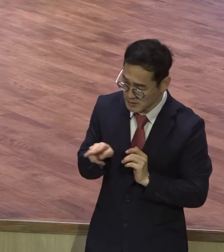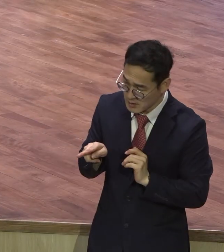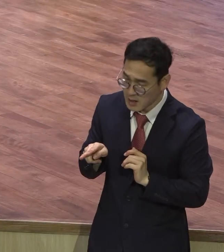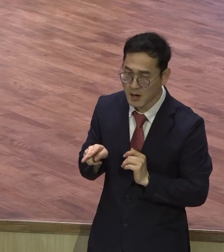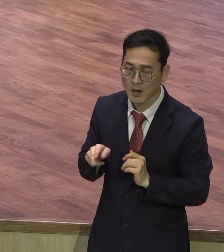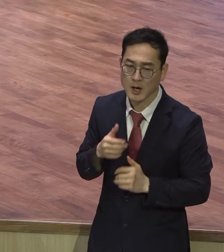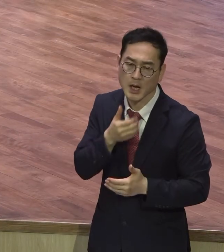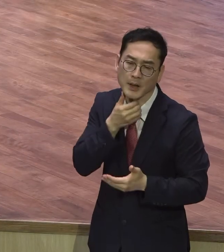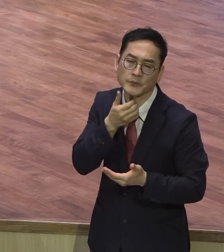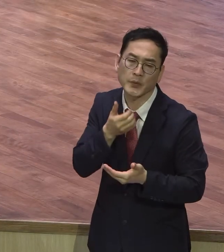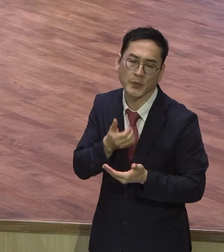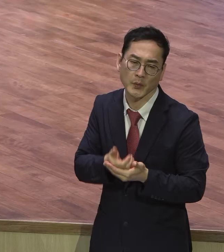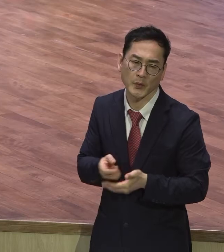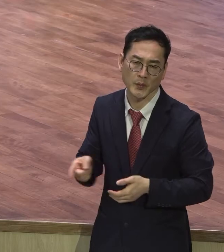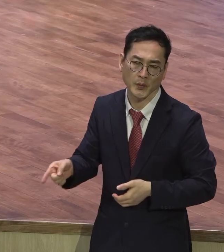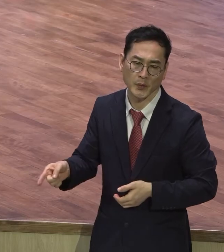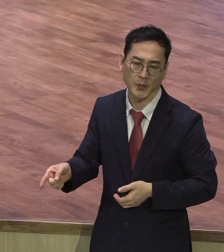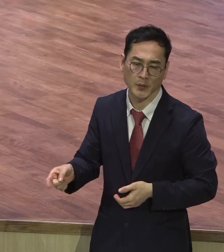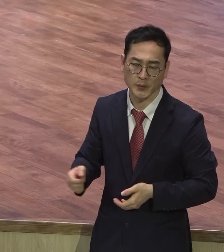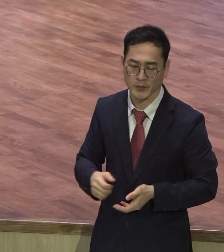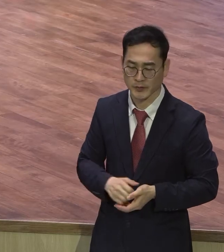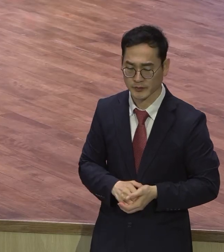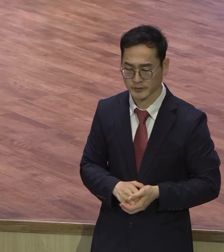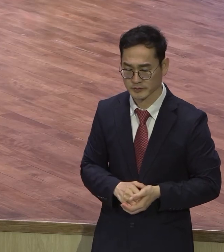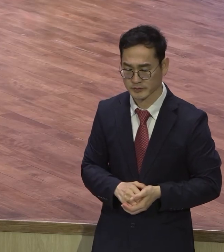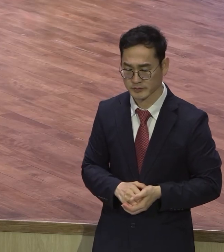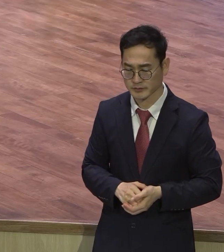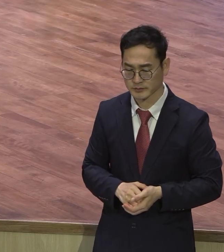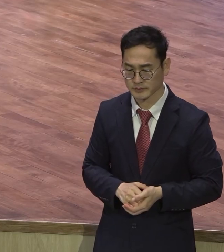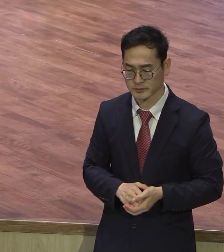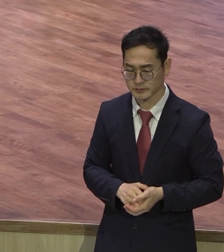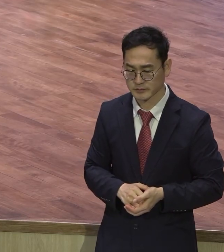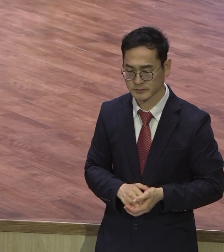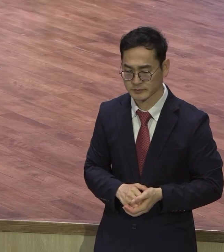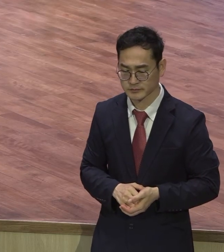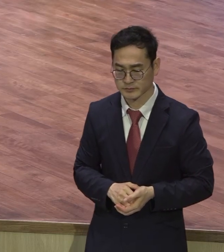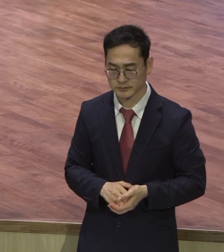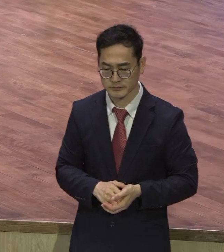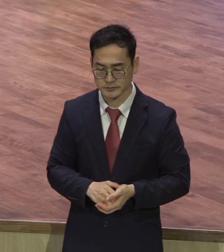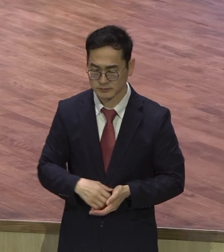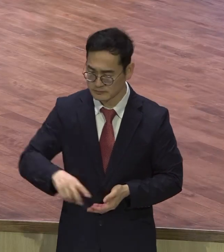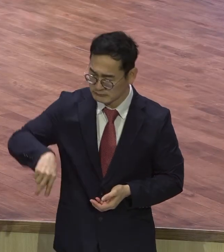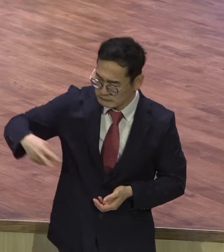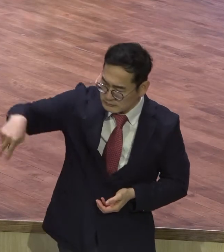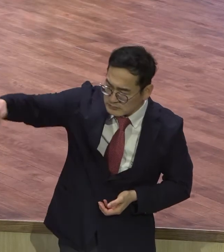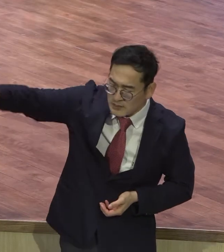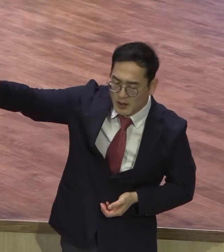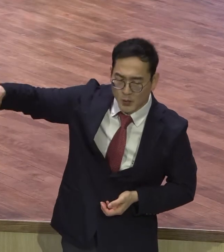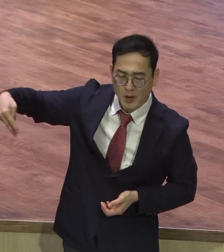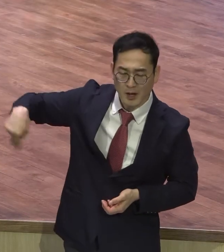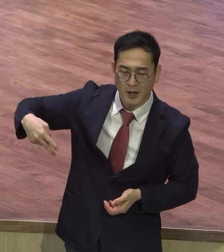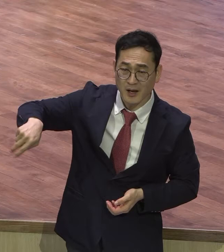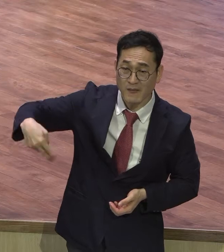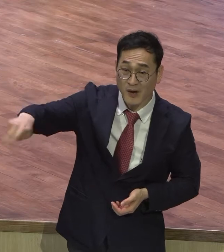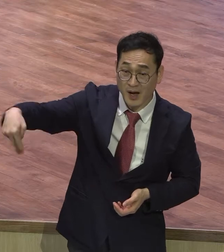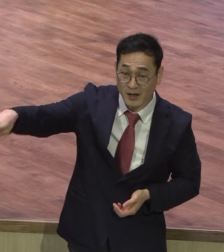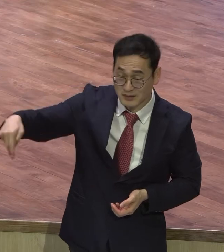목자 없는 양같이 고생함이 기지나요. 그야말로 그렇게 돌아다니는 그 영혼들을